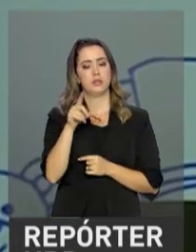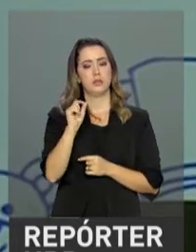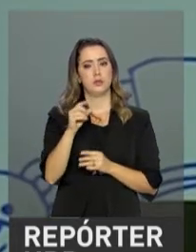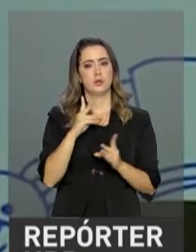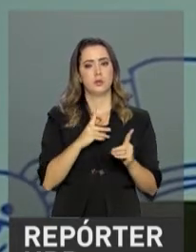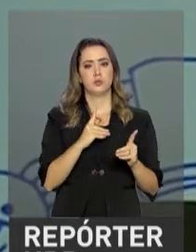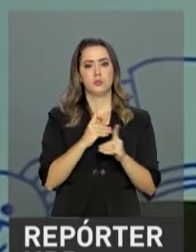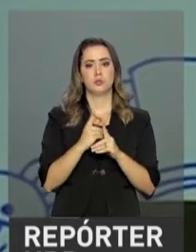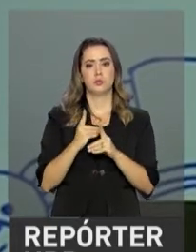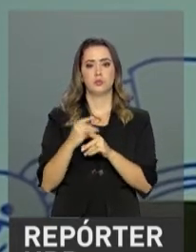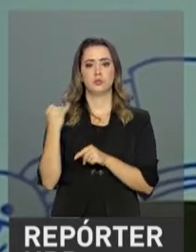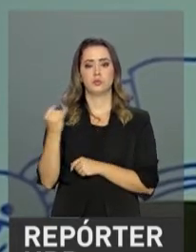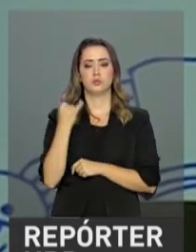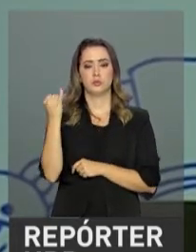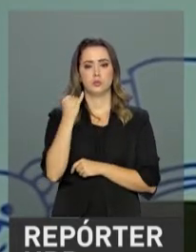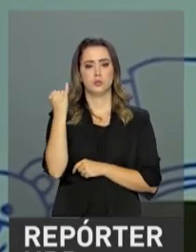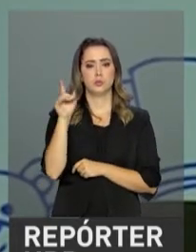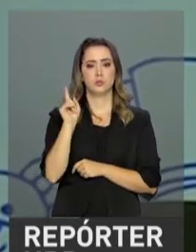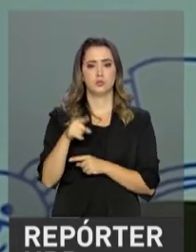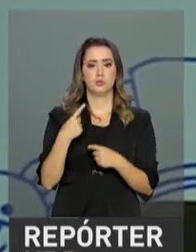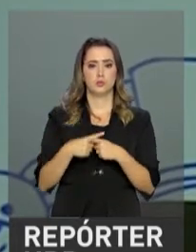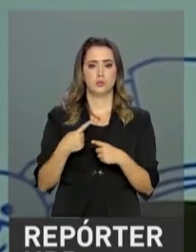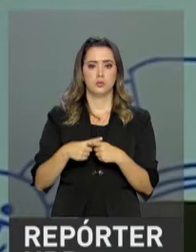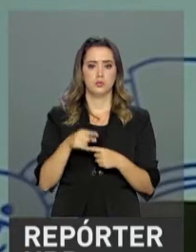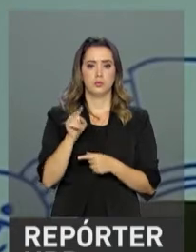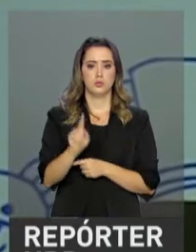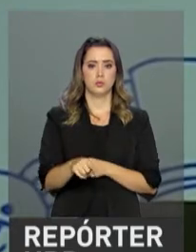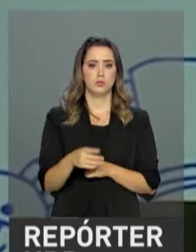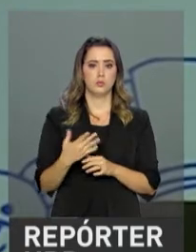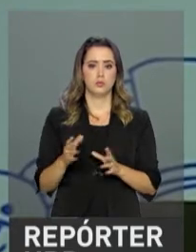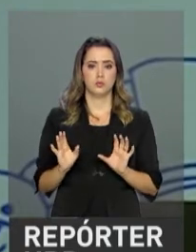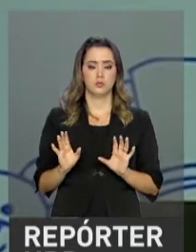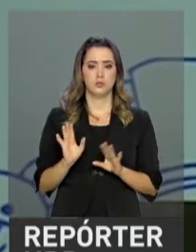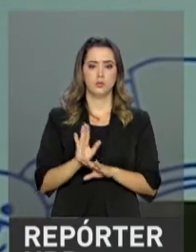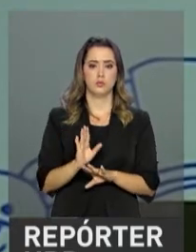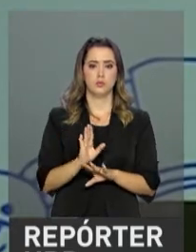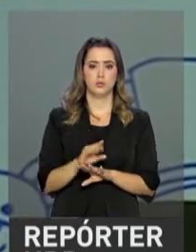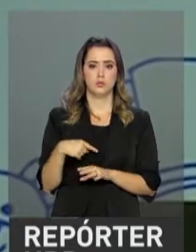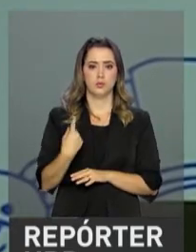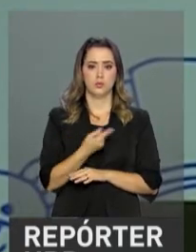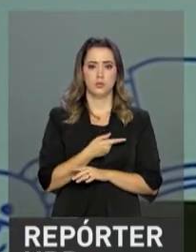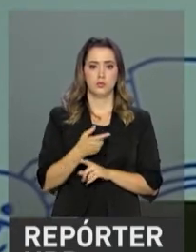encontros são muito importantes porque eles servem para nos despertar.